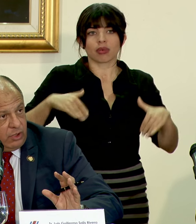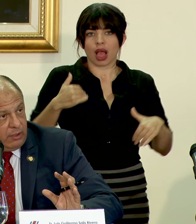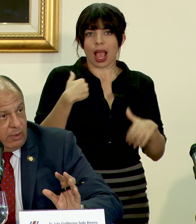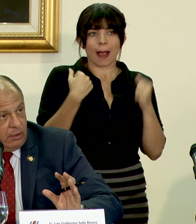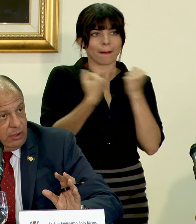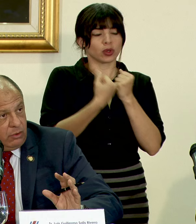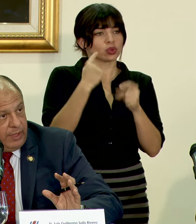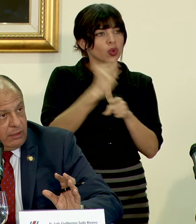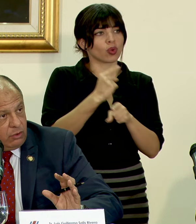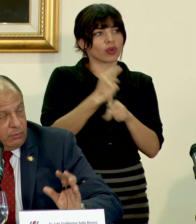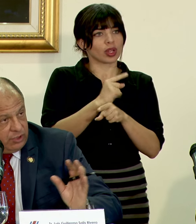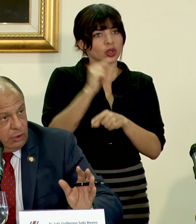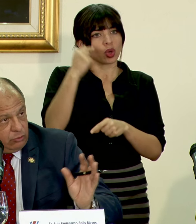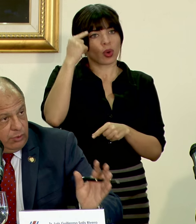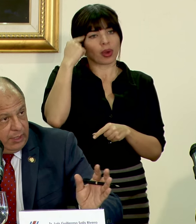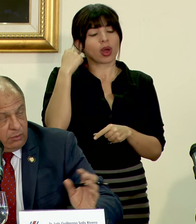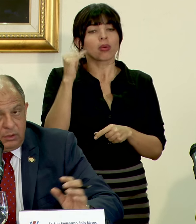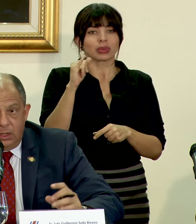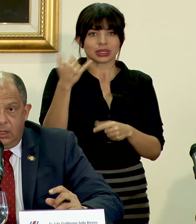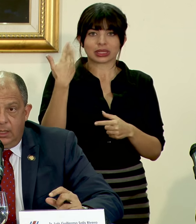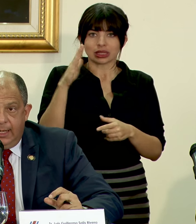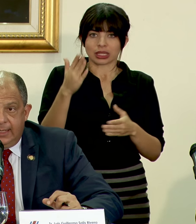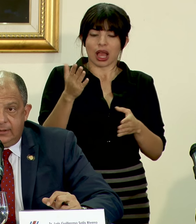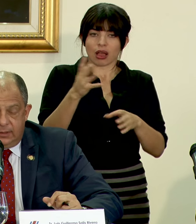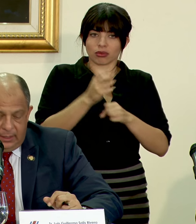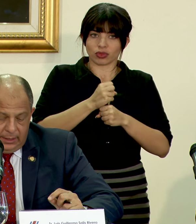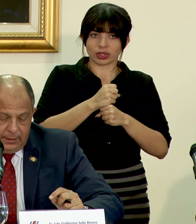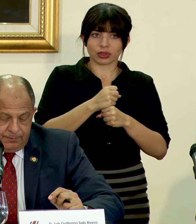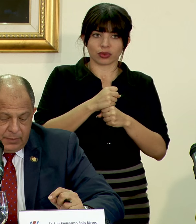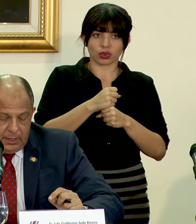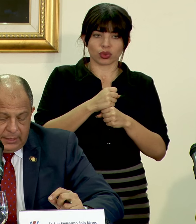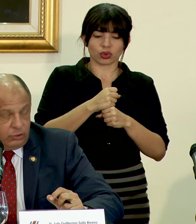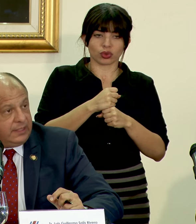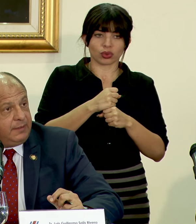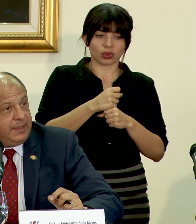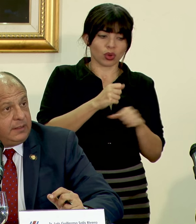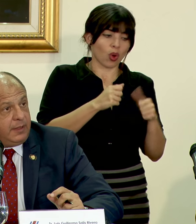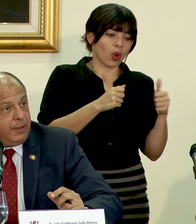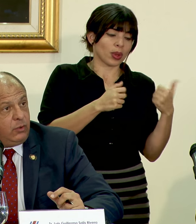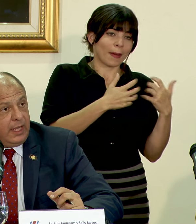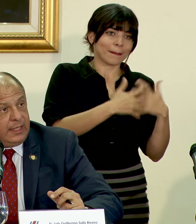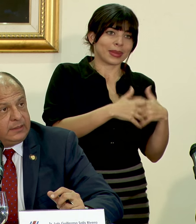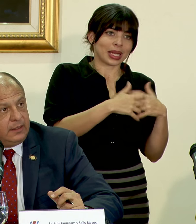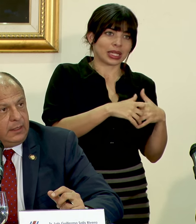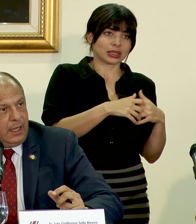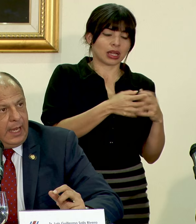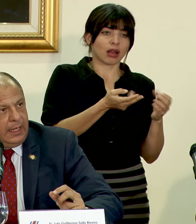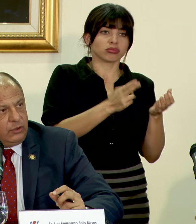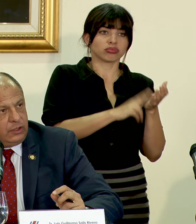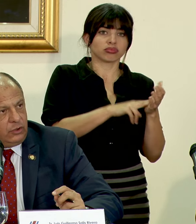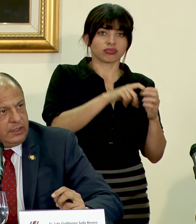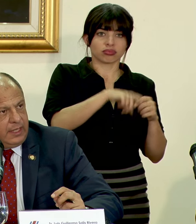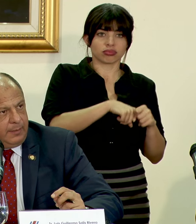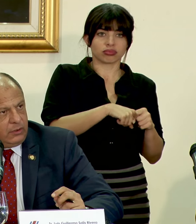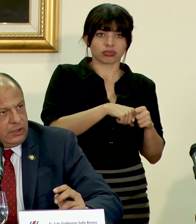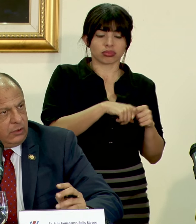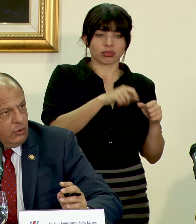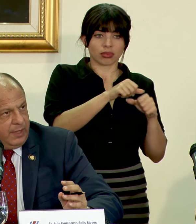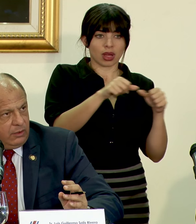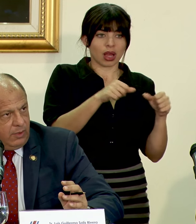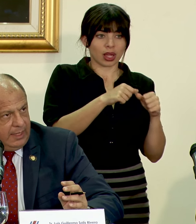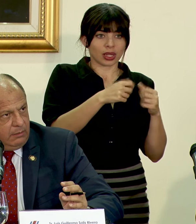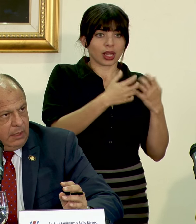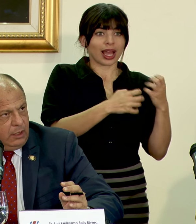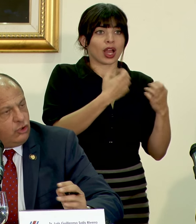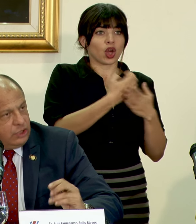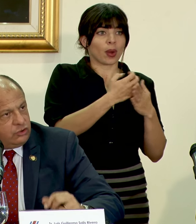con el apoyo adecuado del gobierno, como sí lo obtuvieron las otras empresas más vinculadas a los sectores dinámicos de la